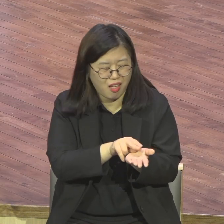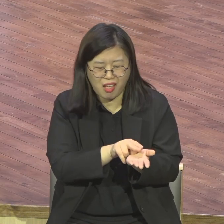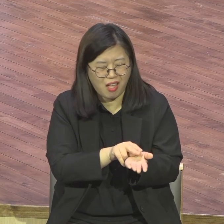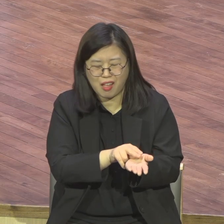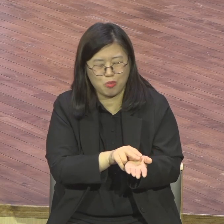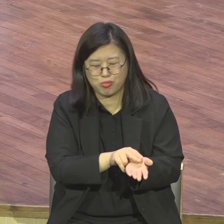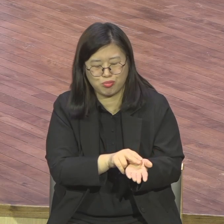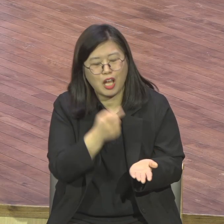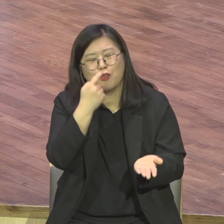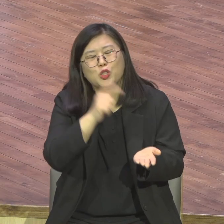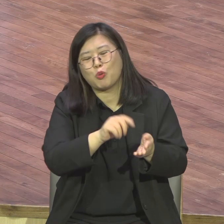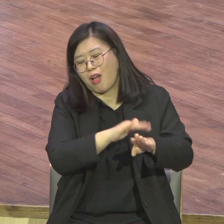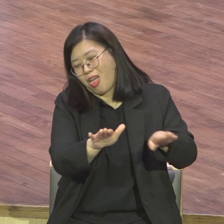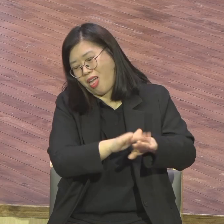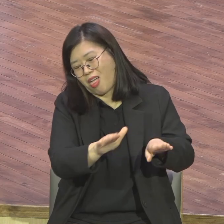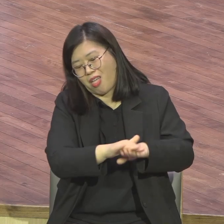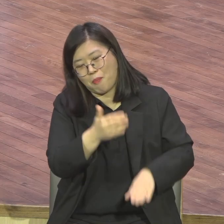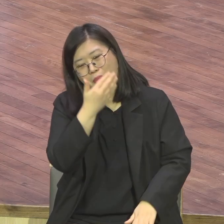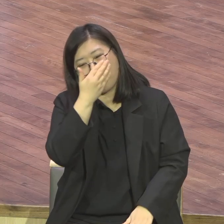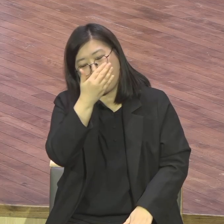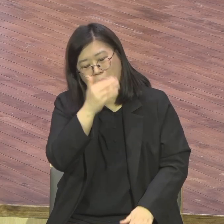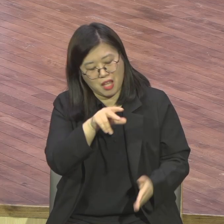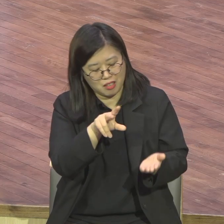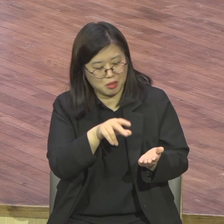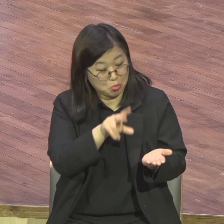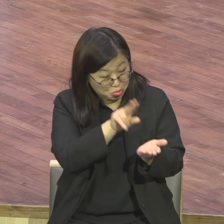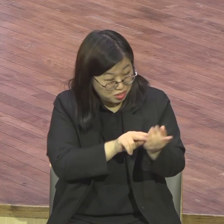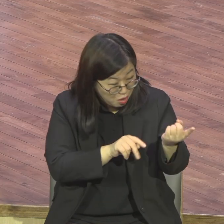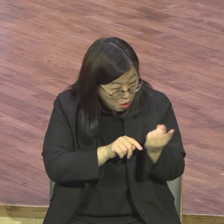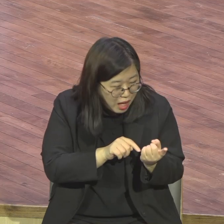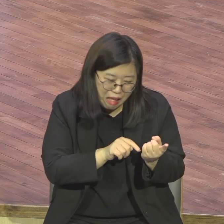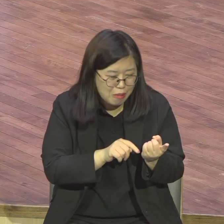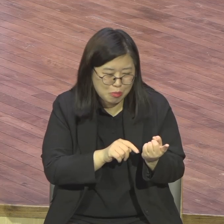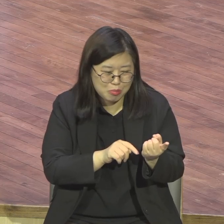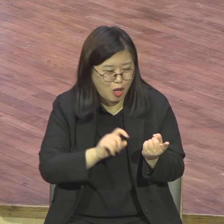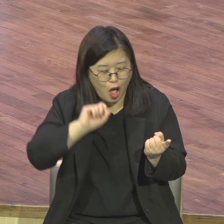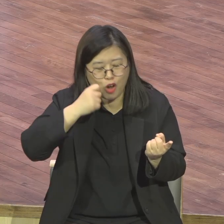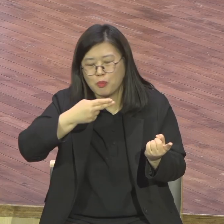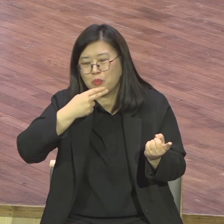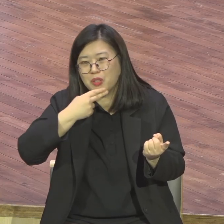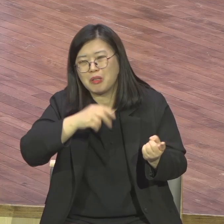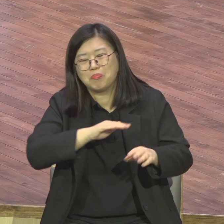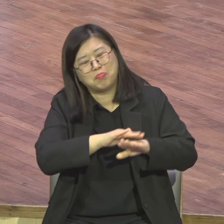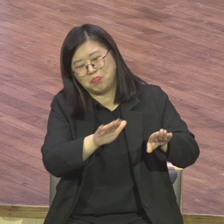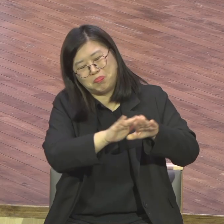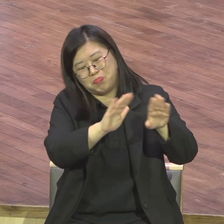신나고 즐겁고 늘 그런 그 뭐입니까. 잔치 분위기 되요. 잔치 분위기.